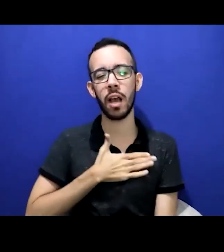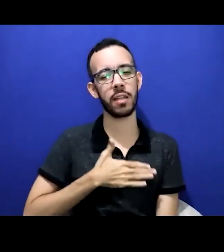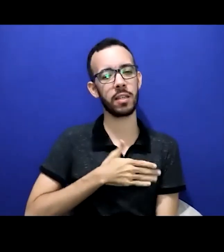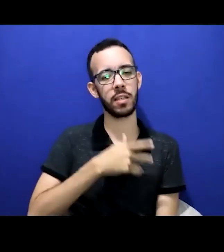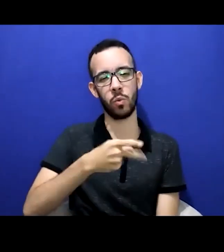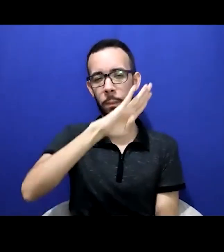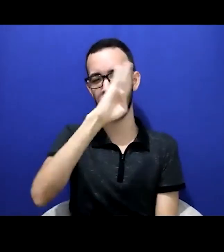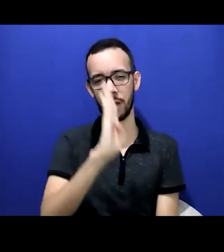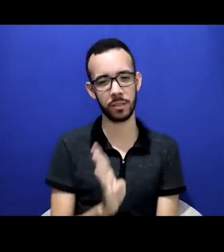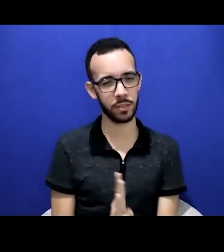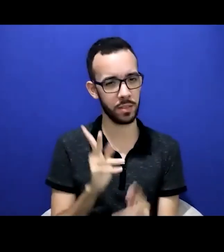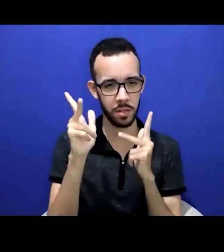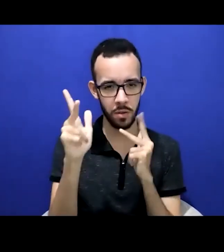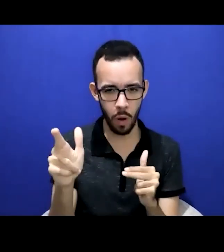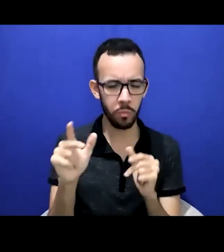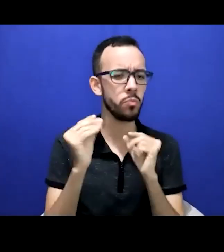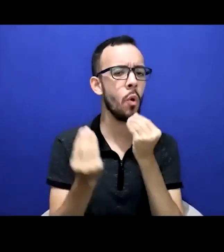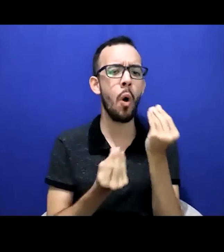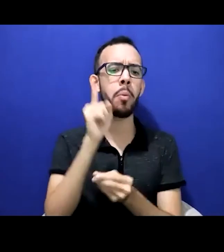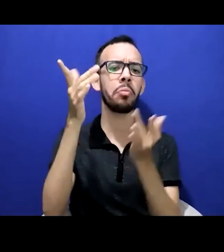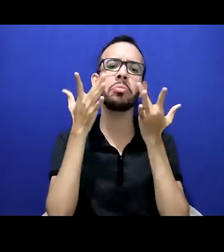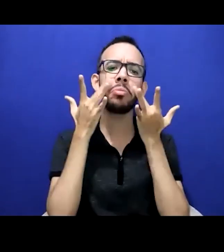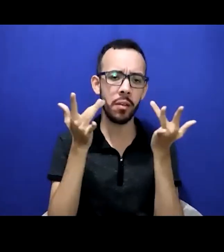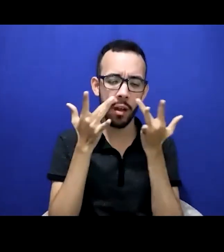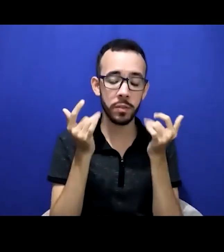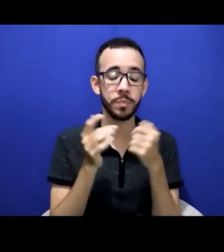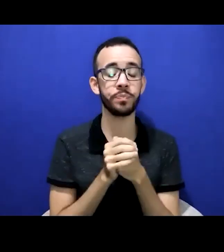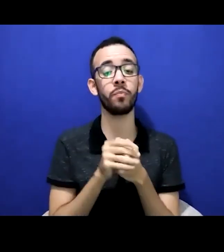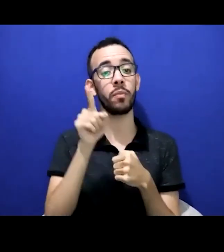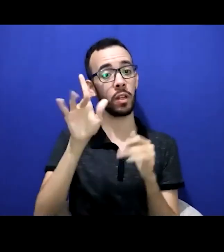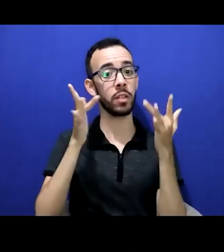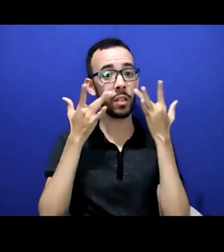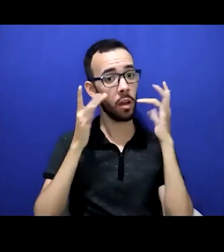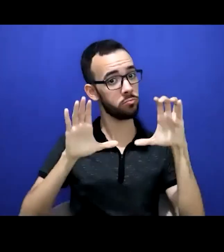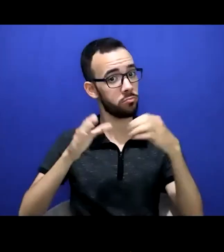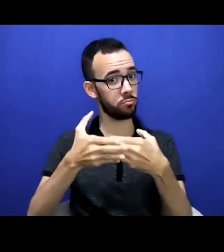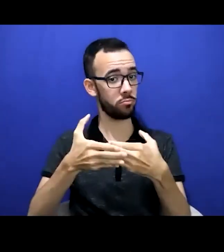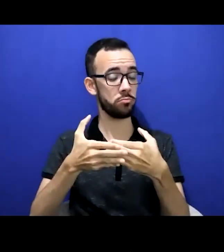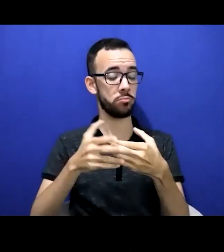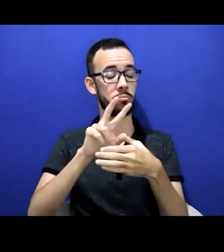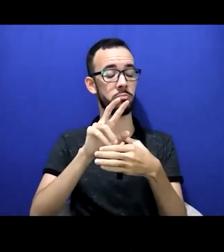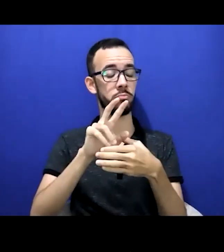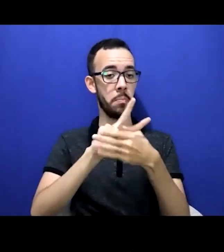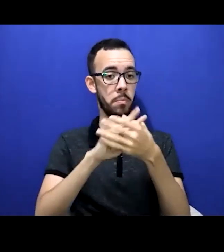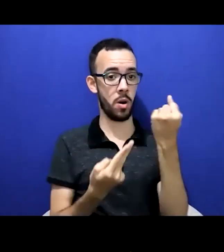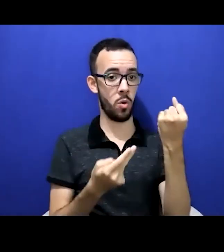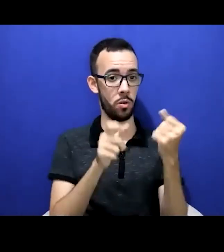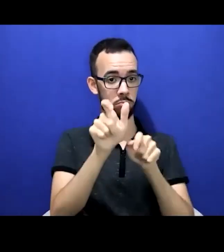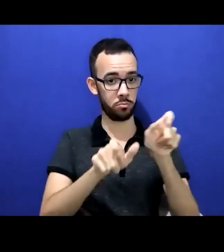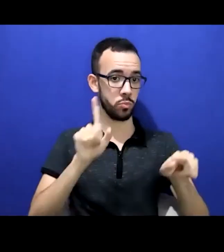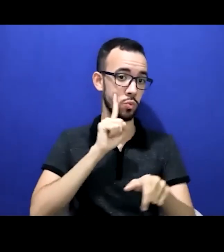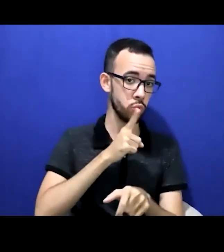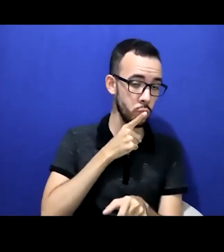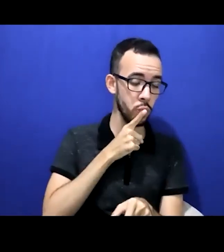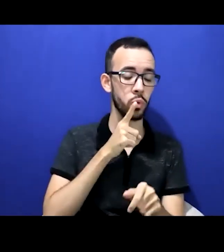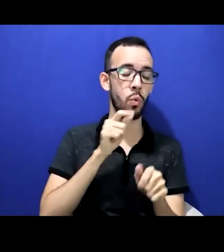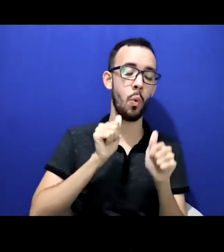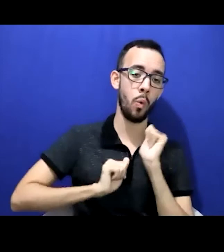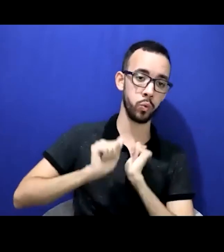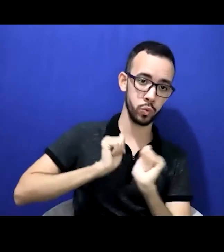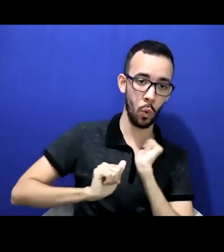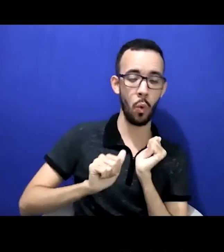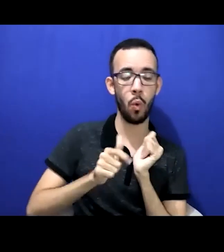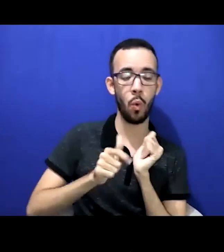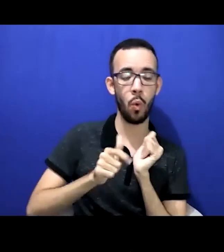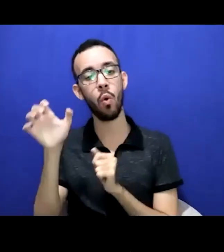países como os Estados Unidos da América por exemplo lá existem teatros acessíveis onde